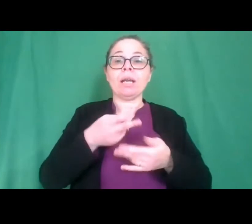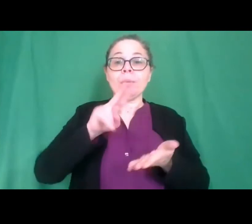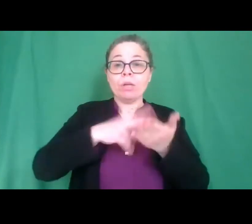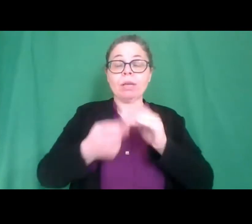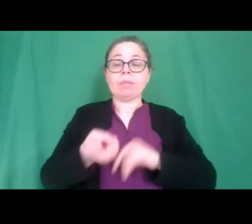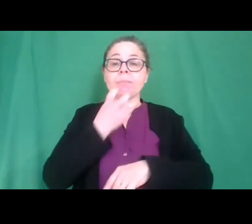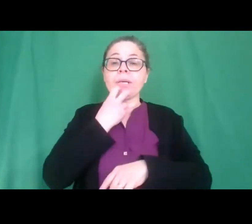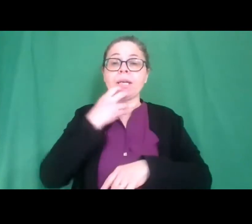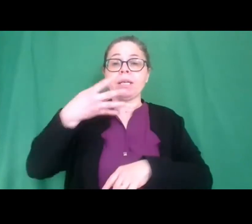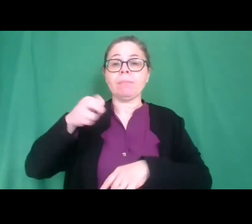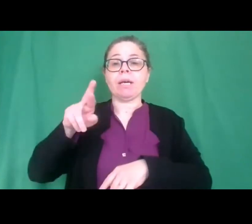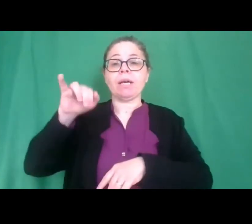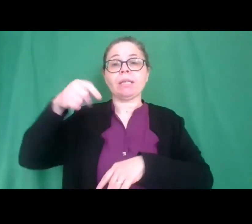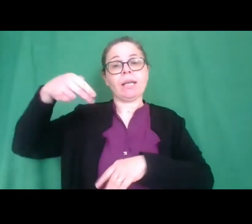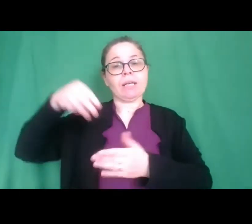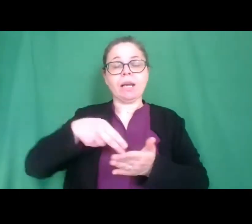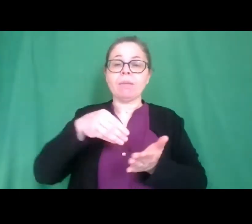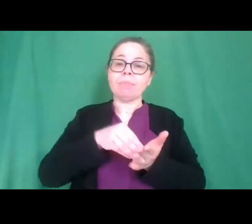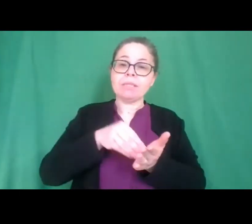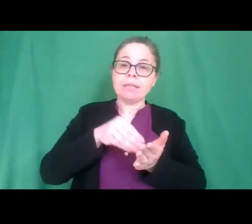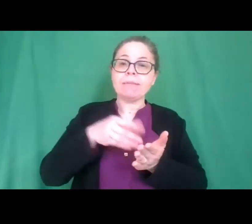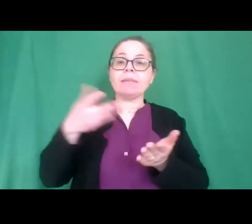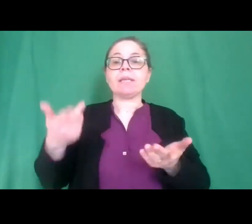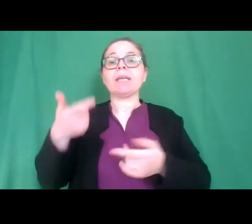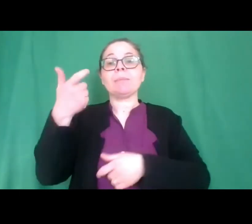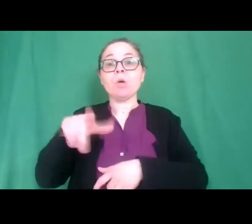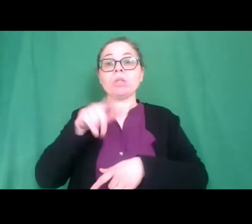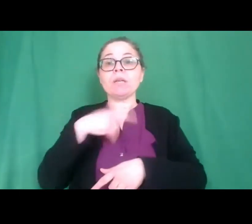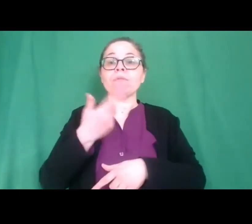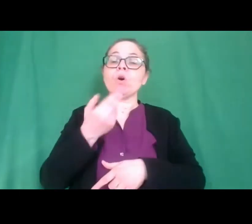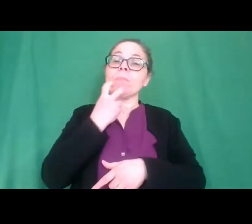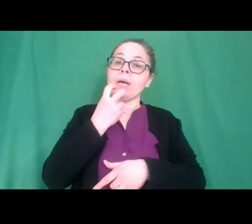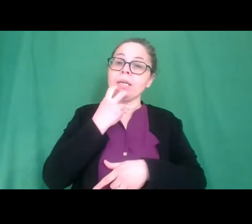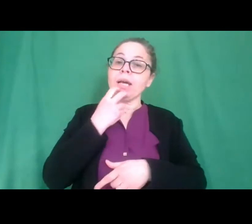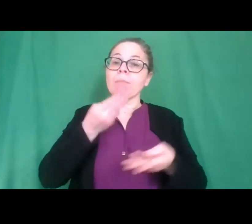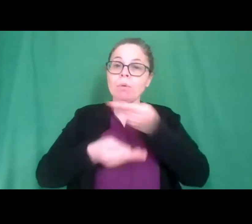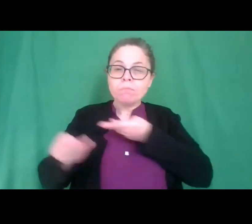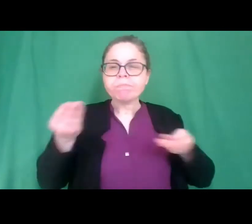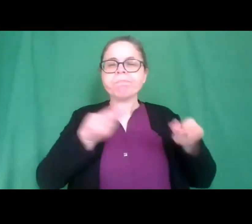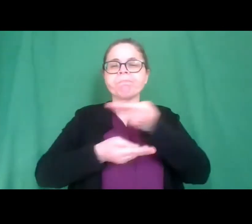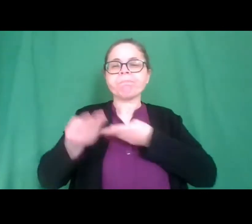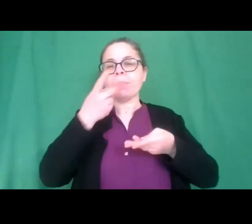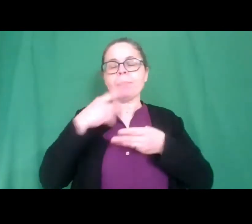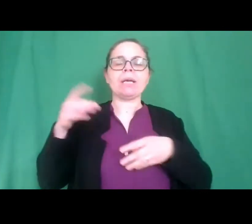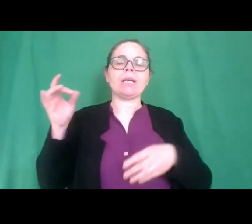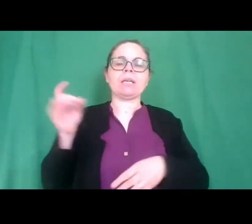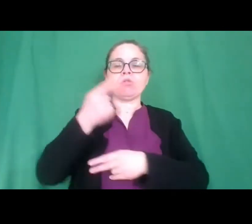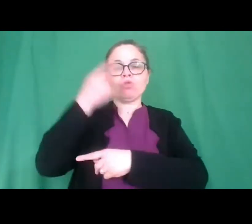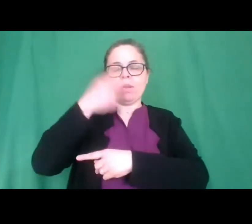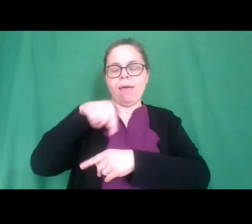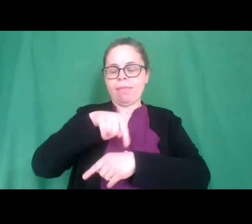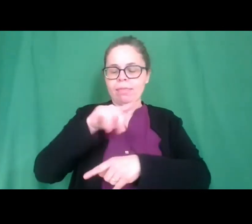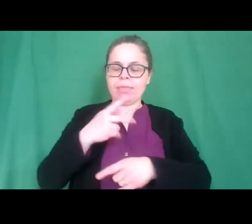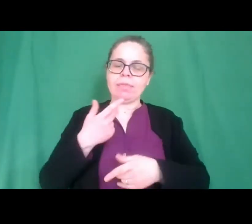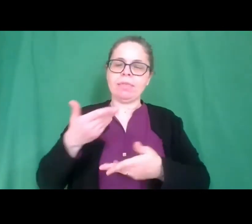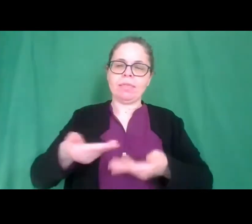sta interpretando in questo momento perché è stata proprio, collaborato proprio fattivamente per la realizzazione di questa